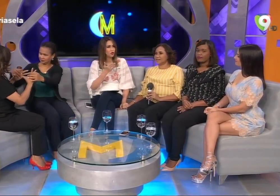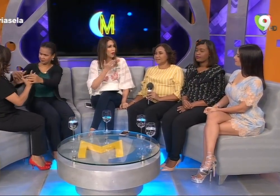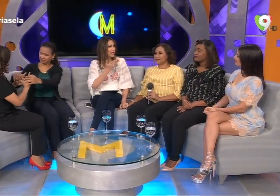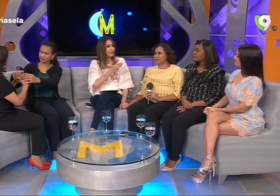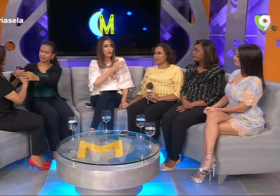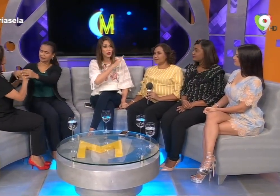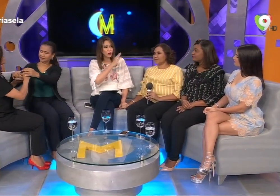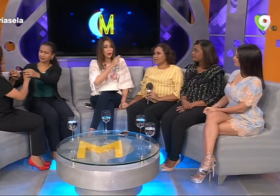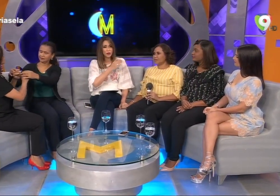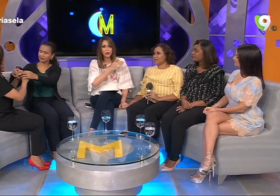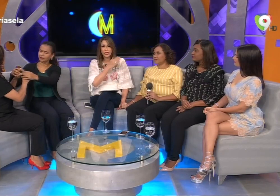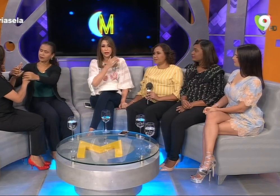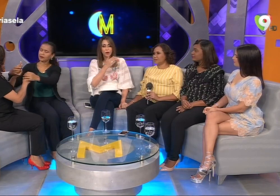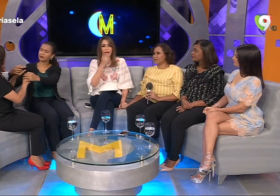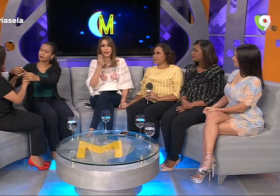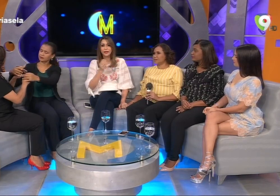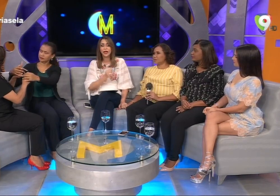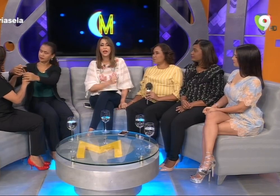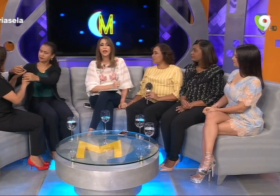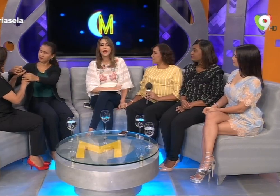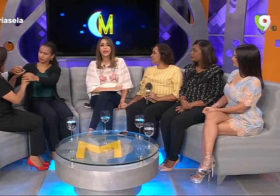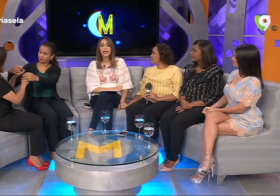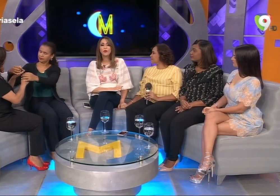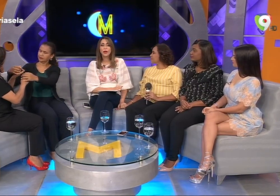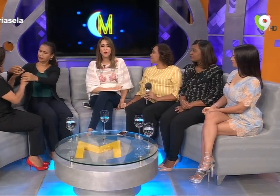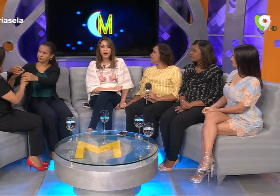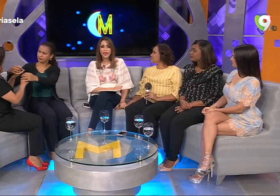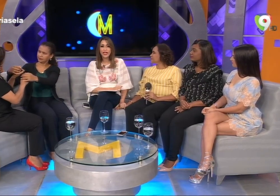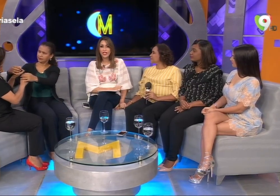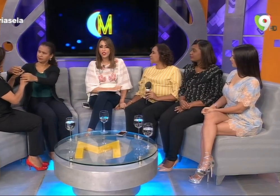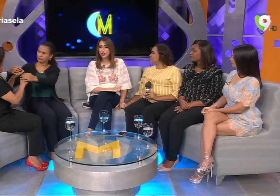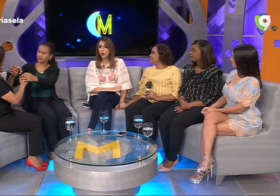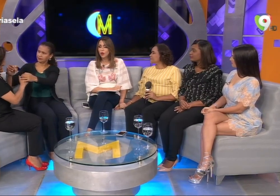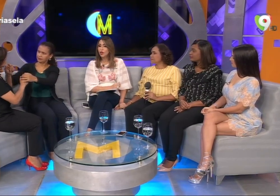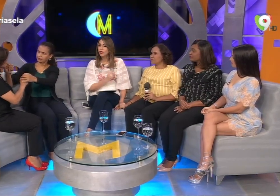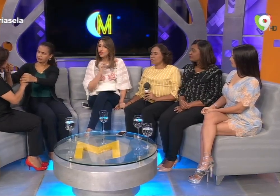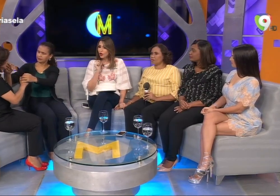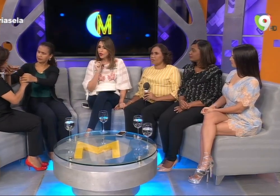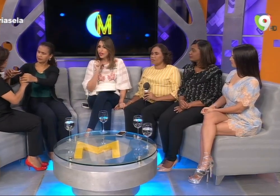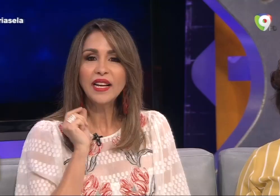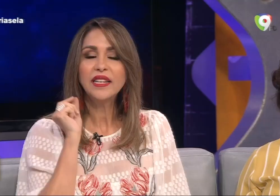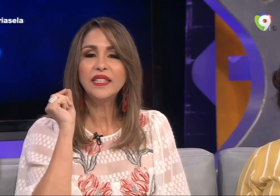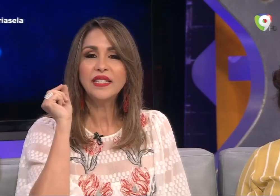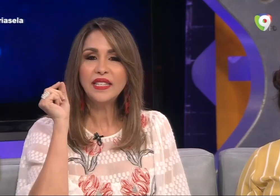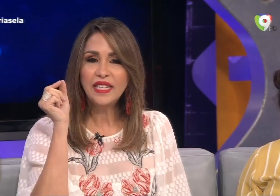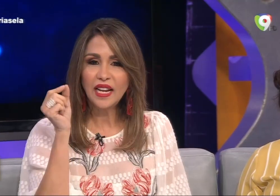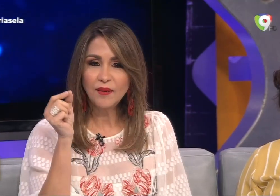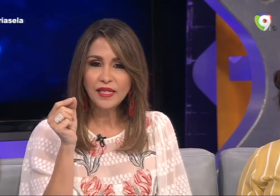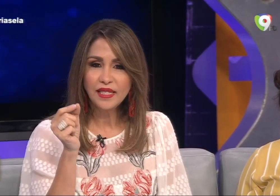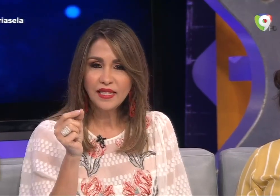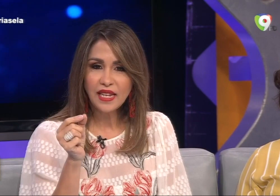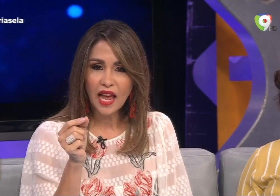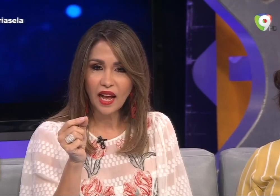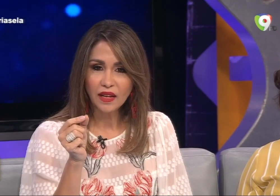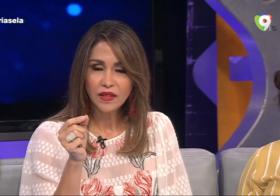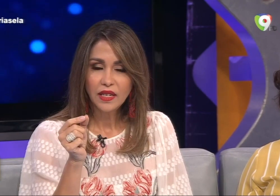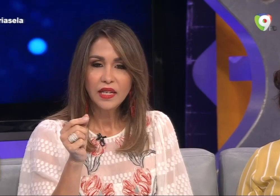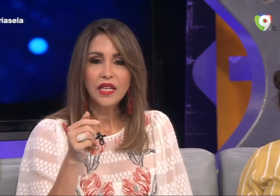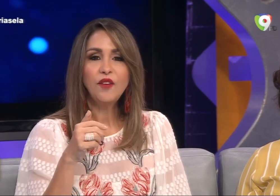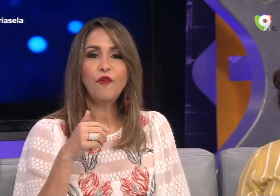años 40, no recuerdo, 30, 40, de una mujer que nació sorda y a la vez ciega y